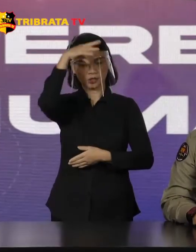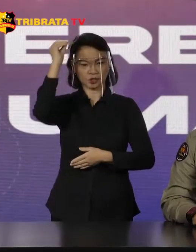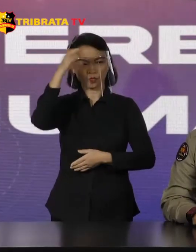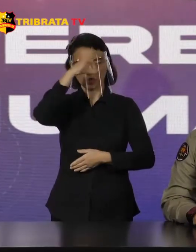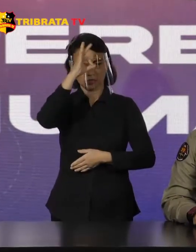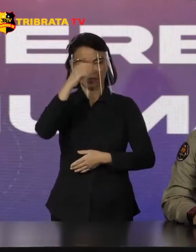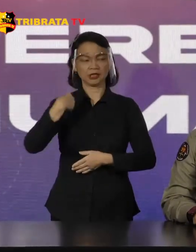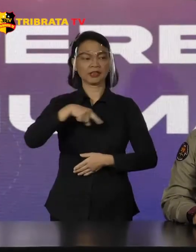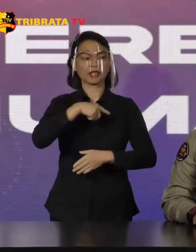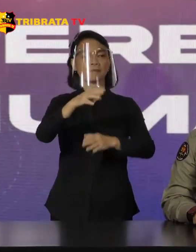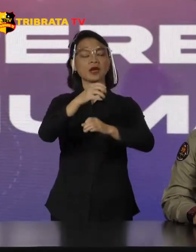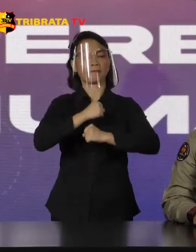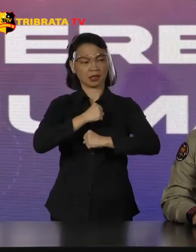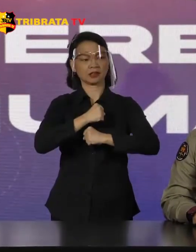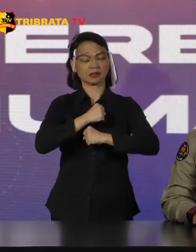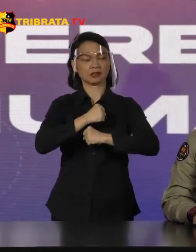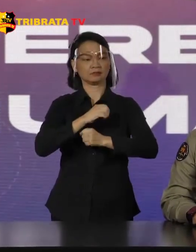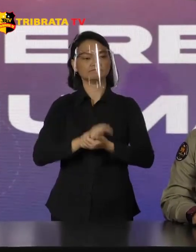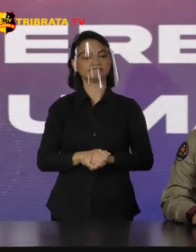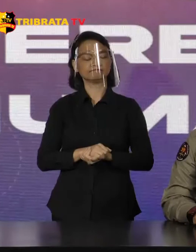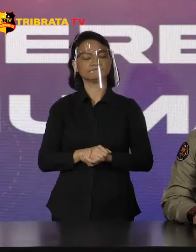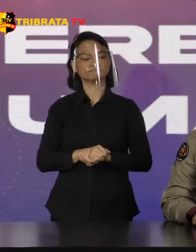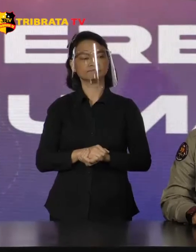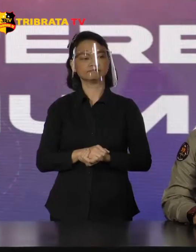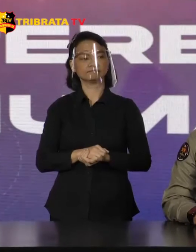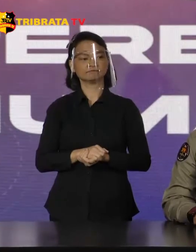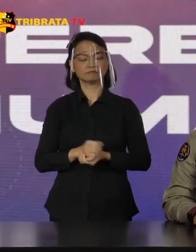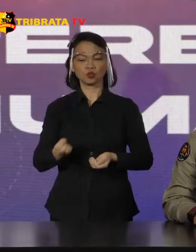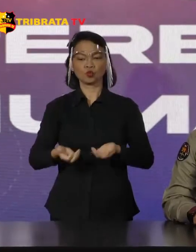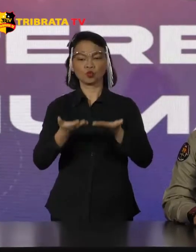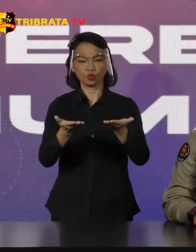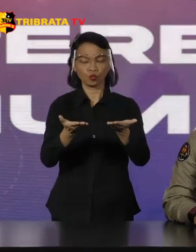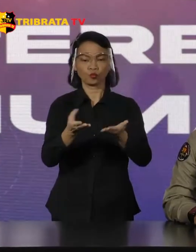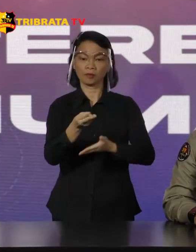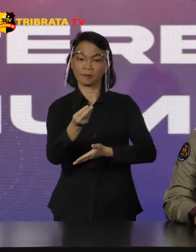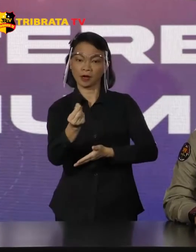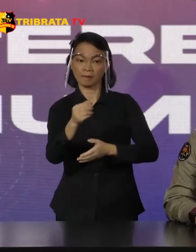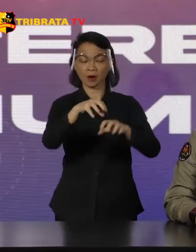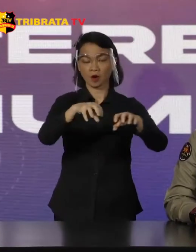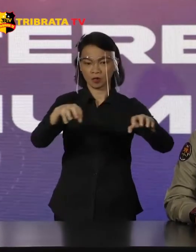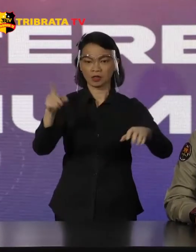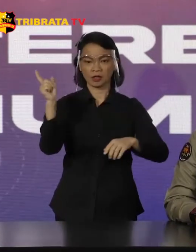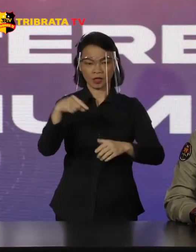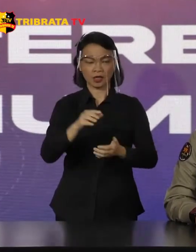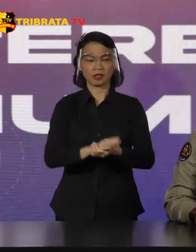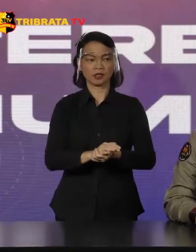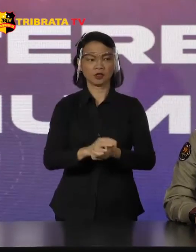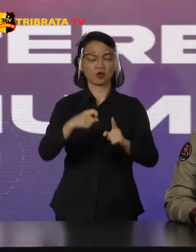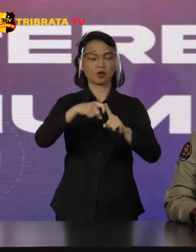juga mendapat pelimpahan beberapa barang bukti dari Komnas HAMU